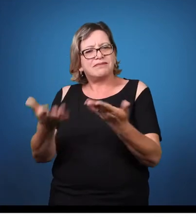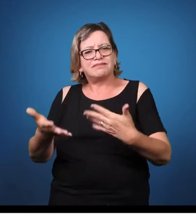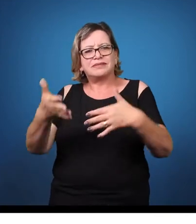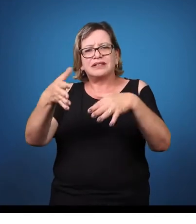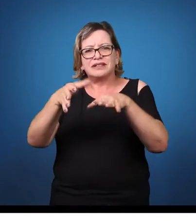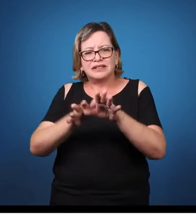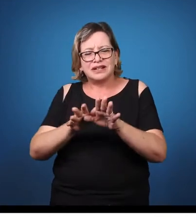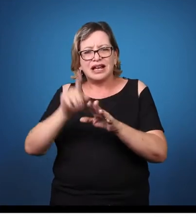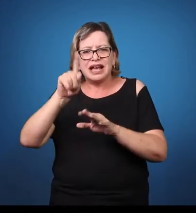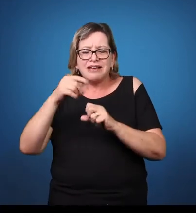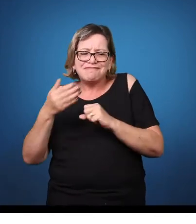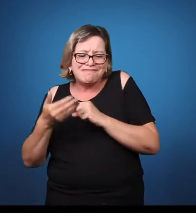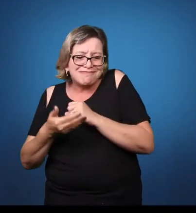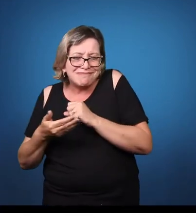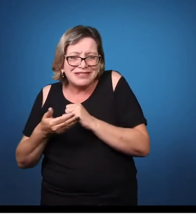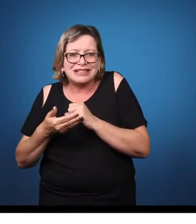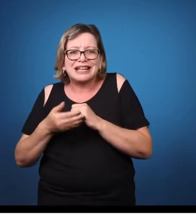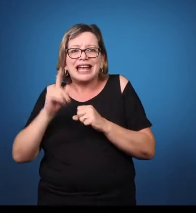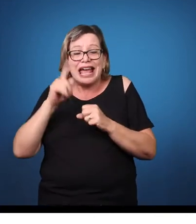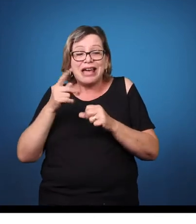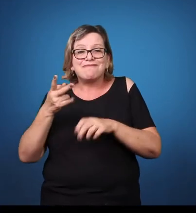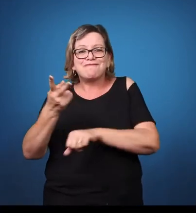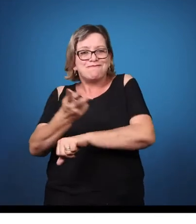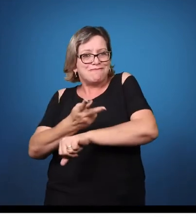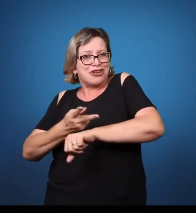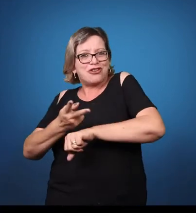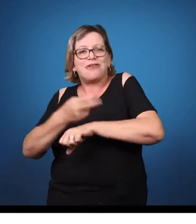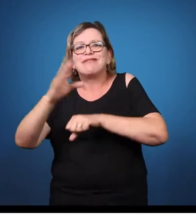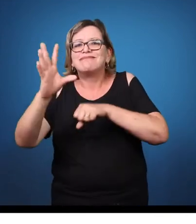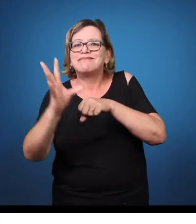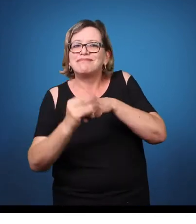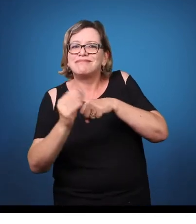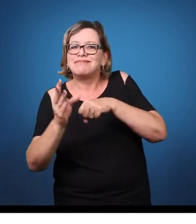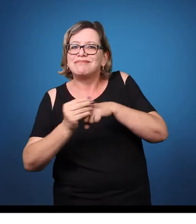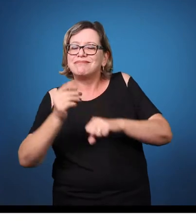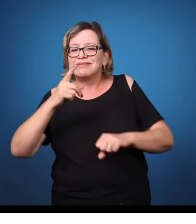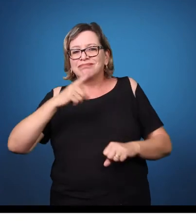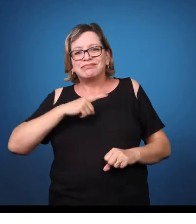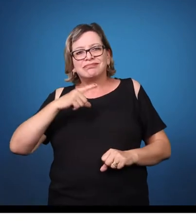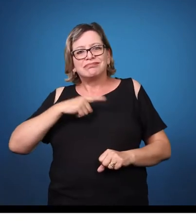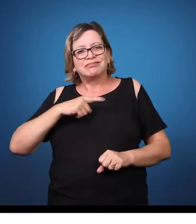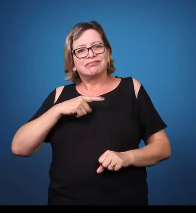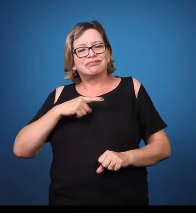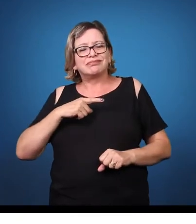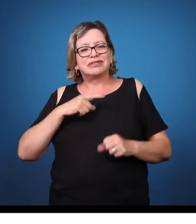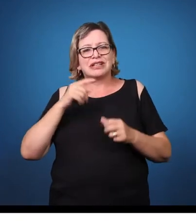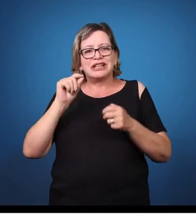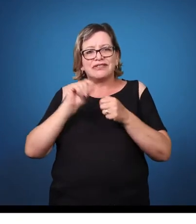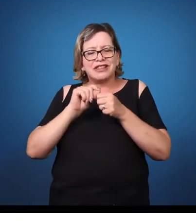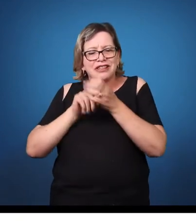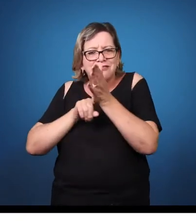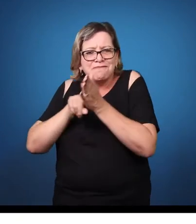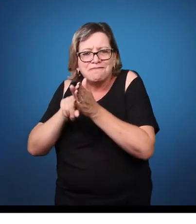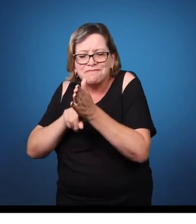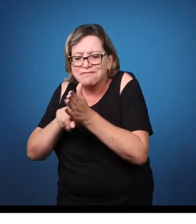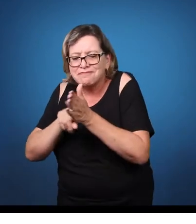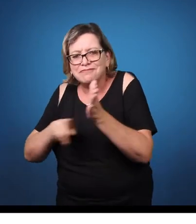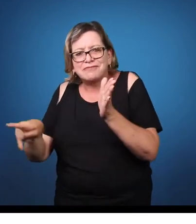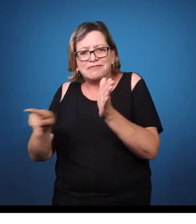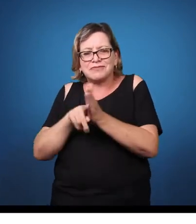naquilo que a gente tem de real e concreto, não o que vem de fora, porque em educação, e sobretudo em educação especial, a gente busca muito